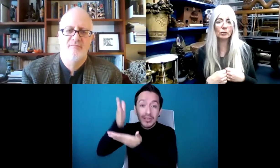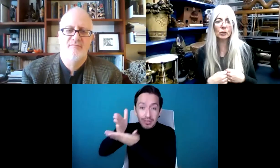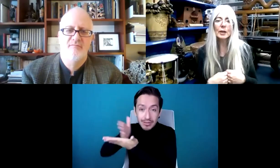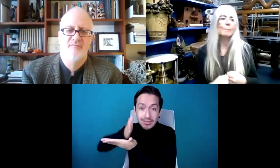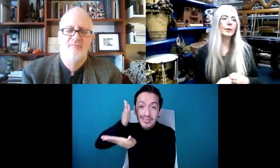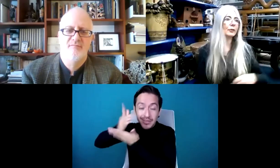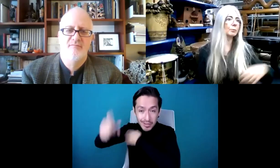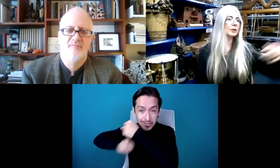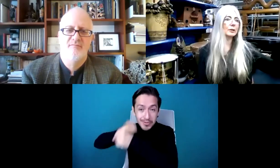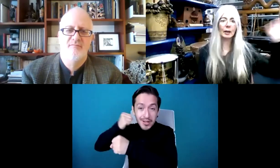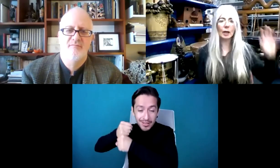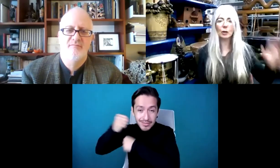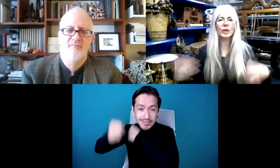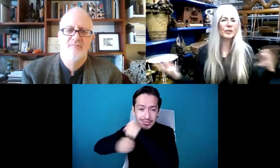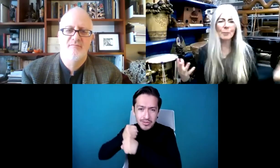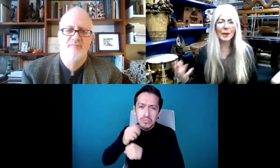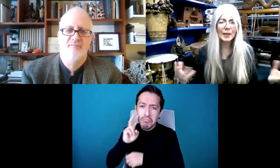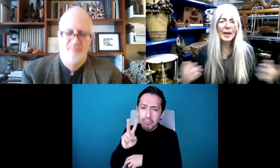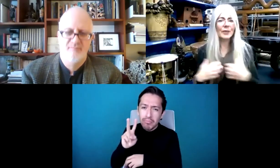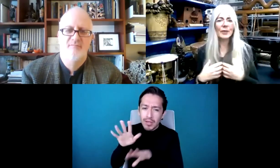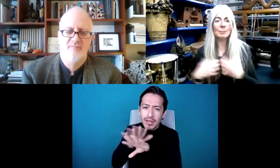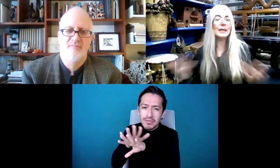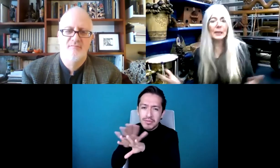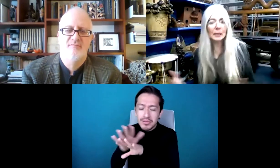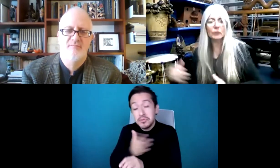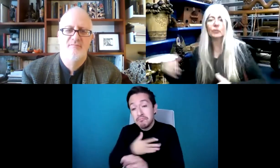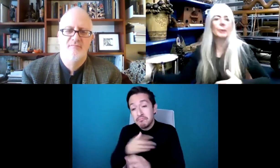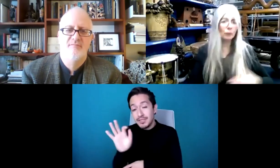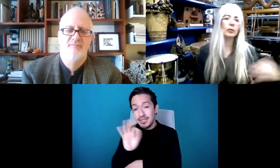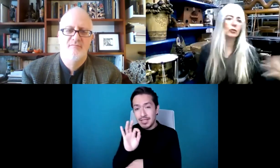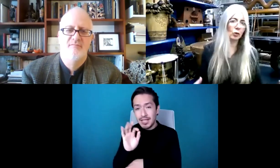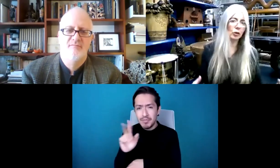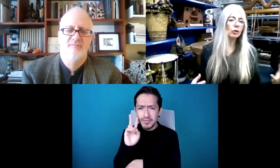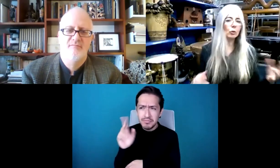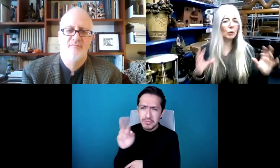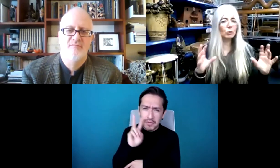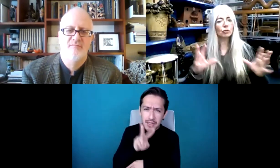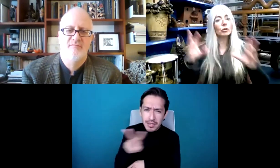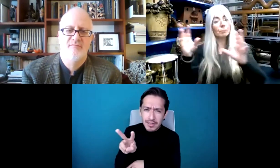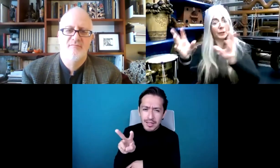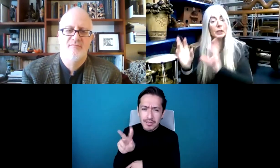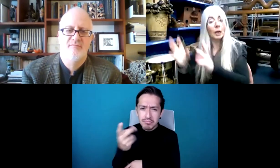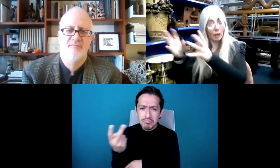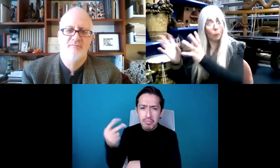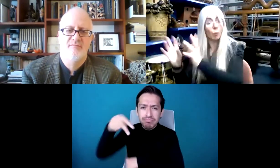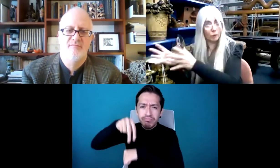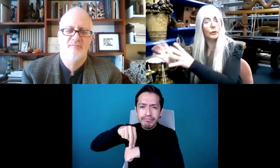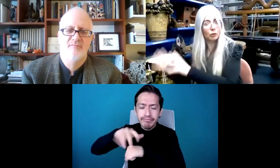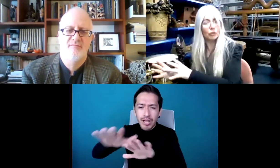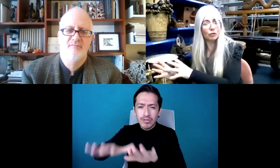Y bueno, quizá me veían a mí en concierto y antes a